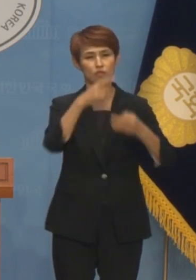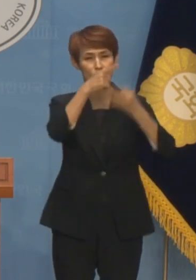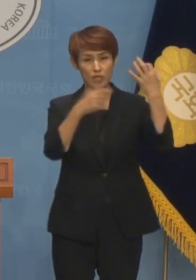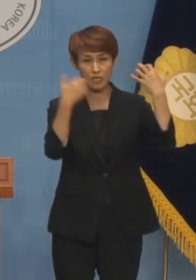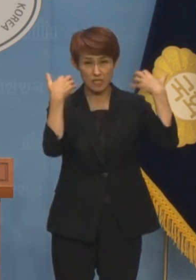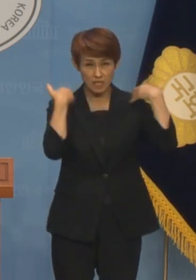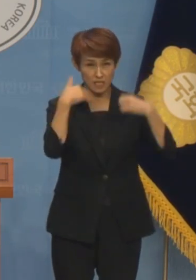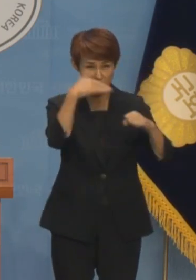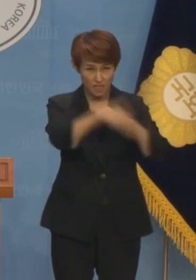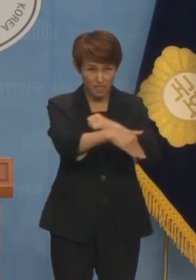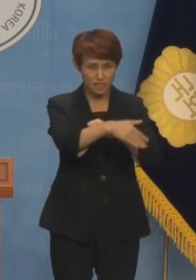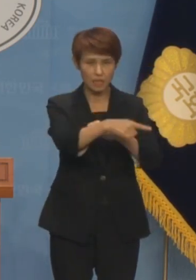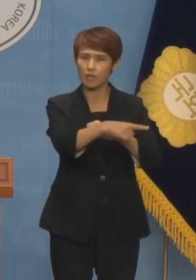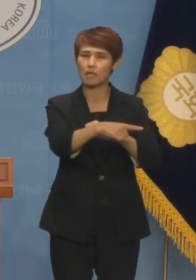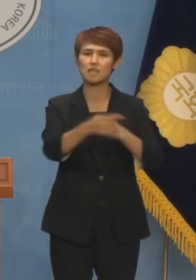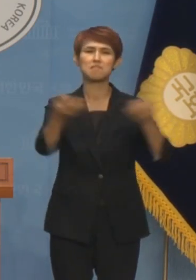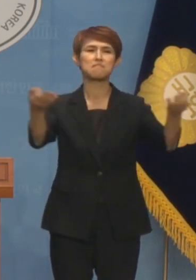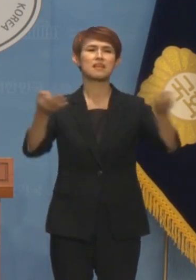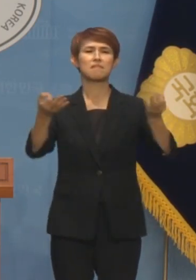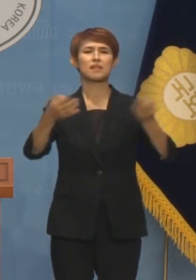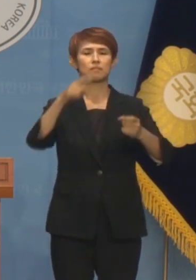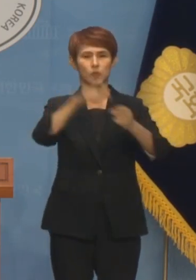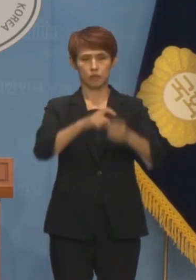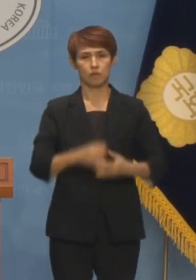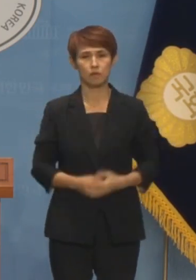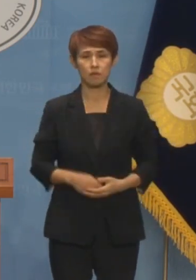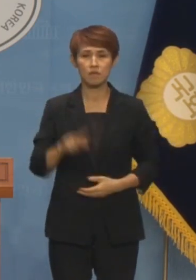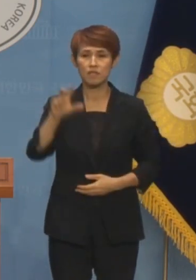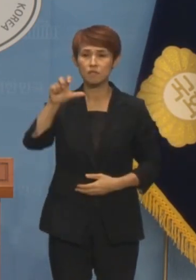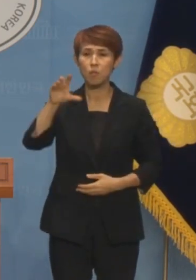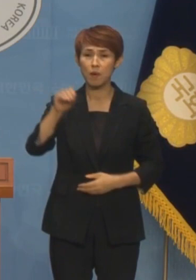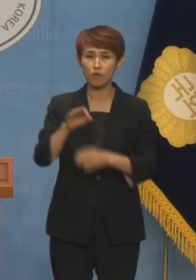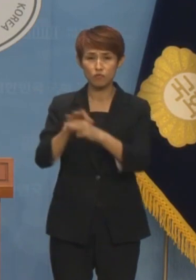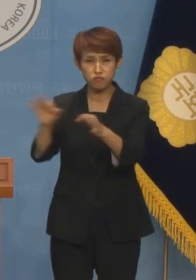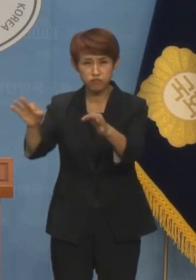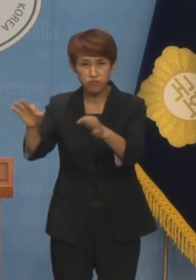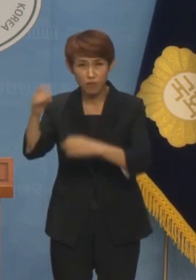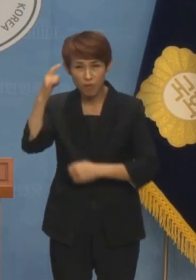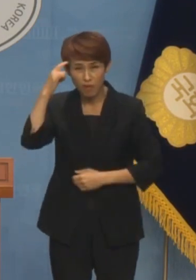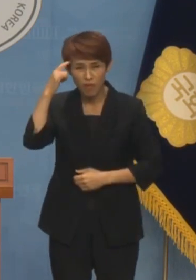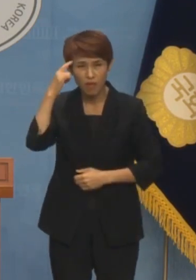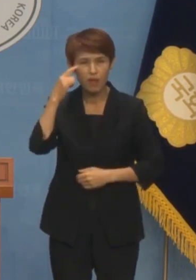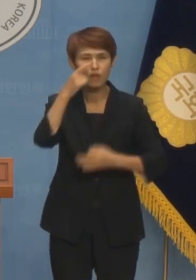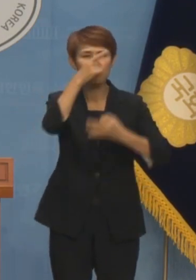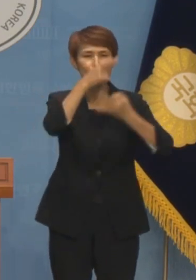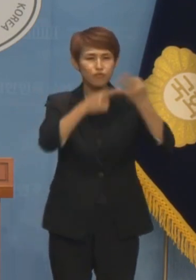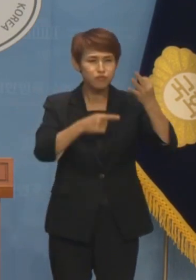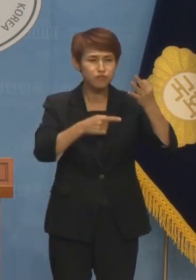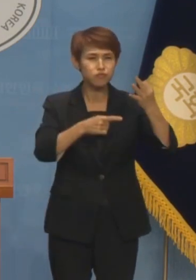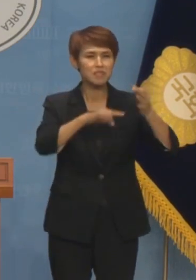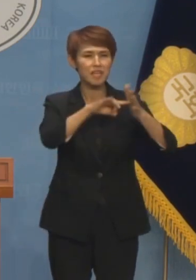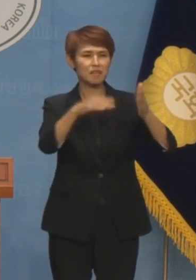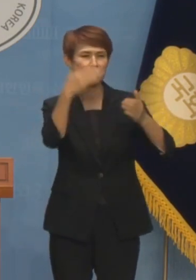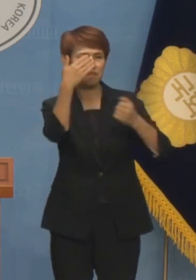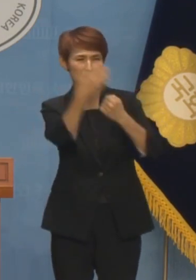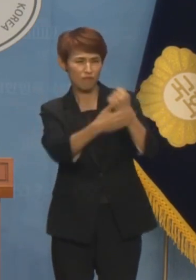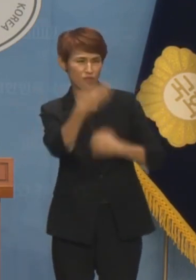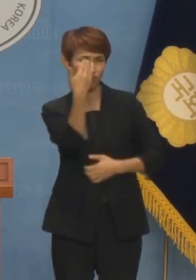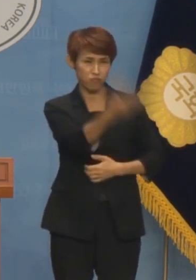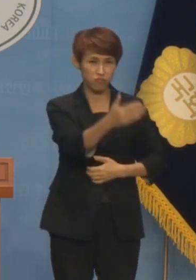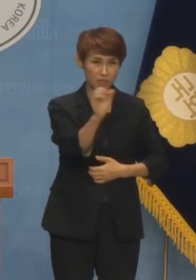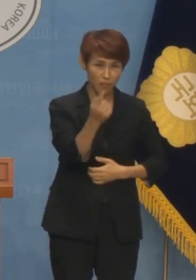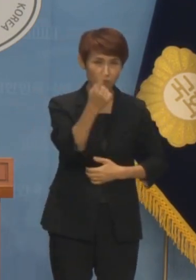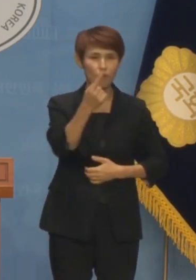만국적 포퓰리즘입니다. 왜 25만원만 주냐고요? 윤석열씨 초보자 감세 현금 퍼주기로